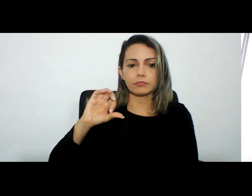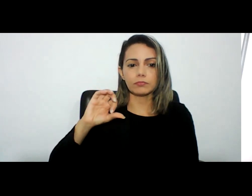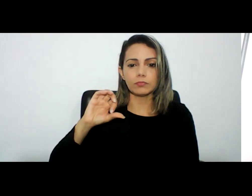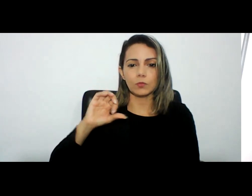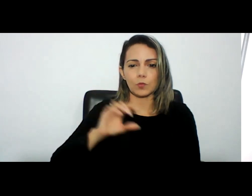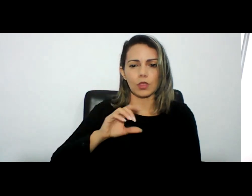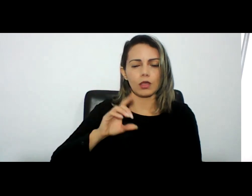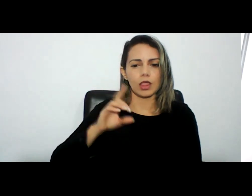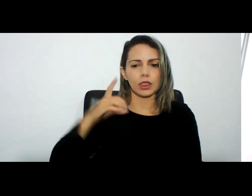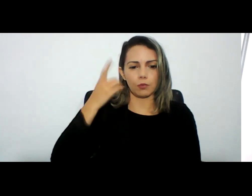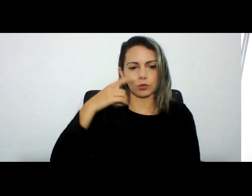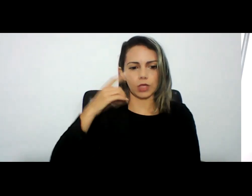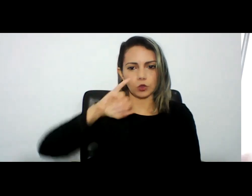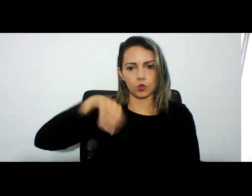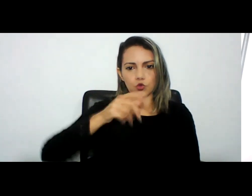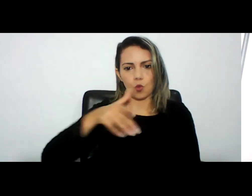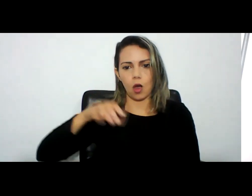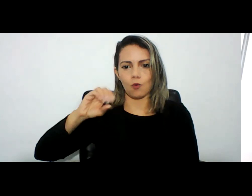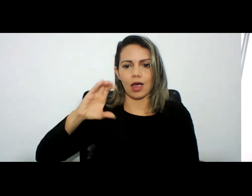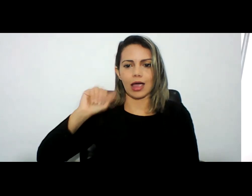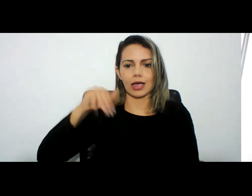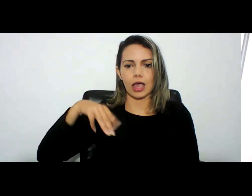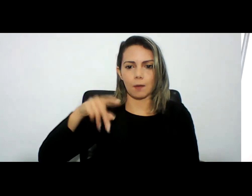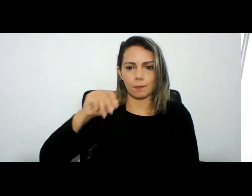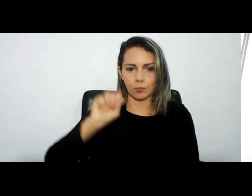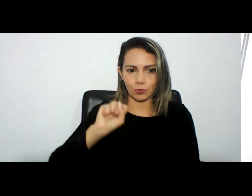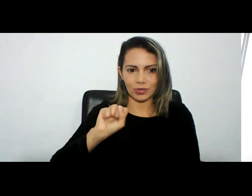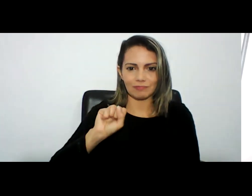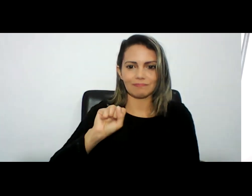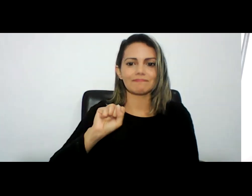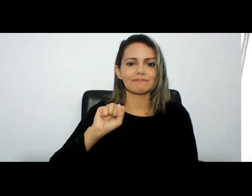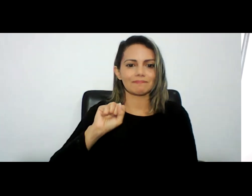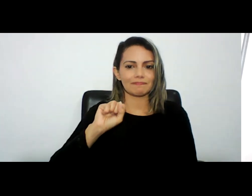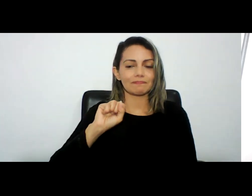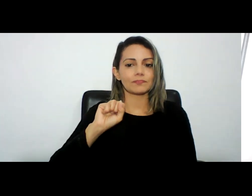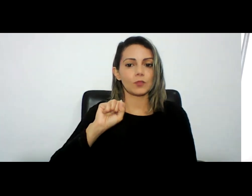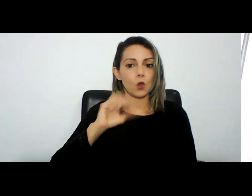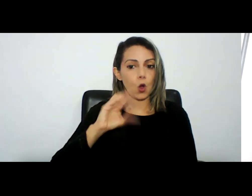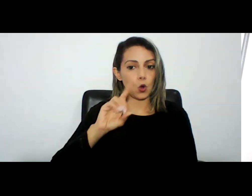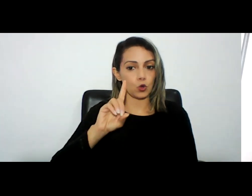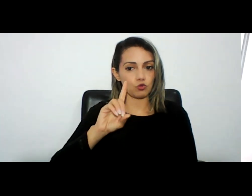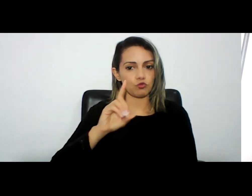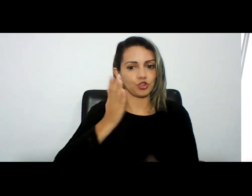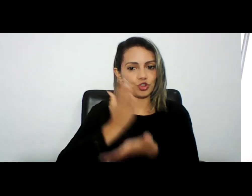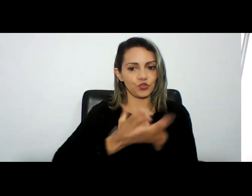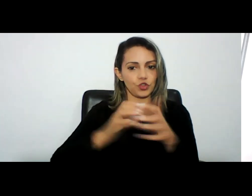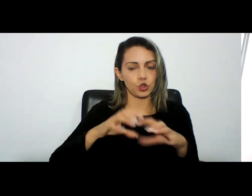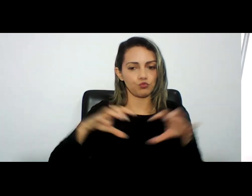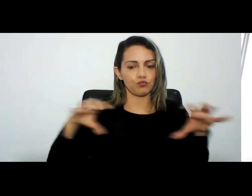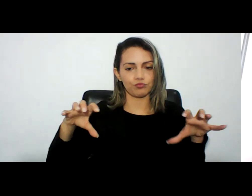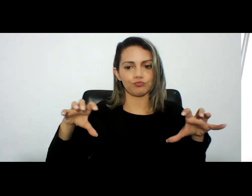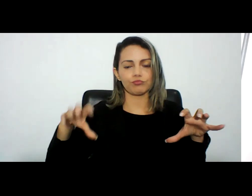deputado João Campos ele dividiu fatiou o código e delegou para alguns deputados